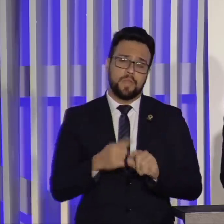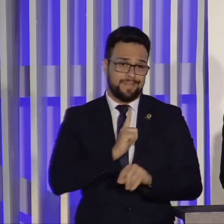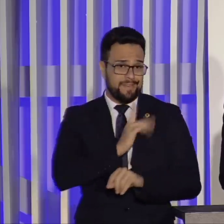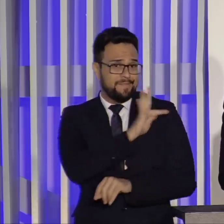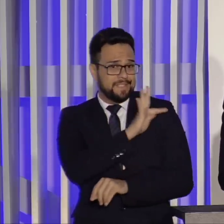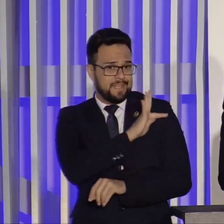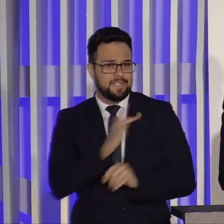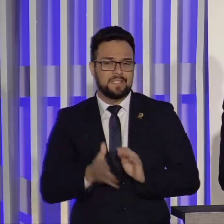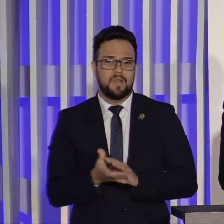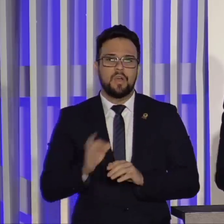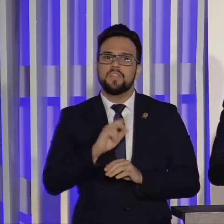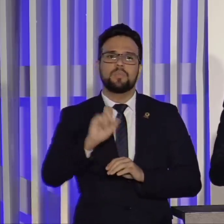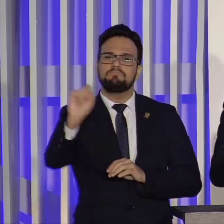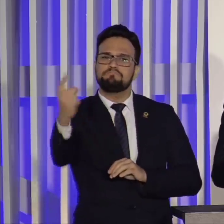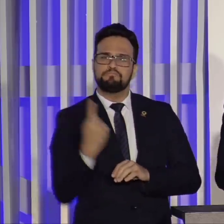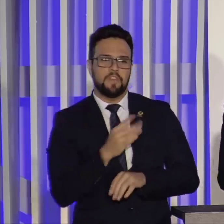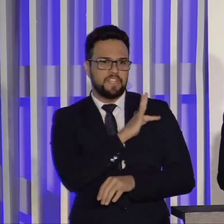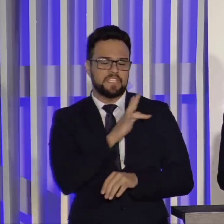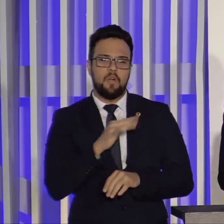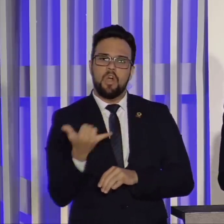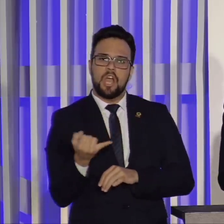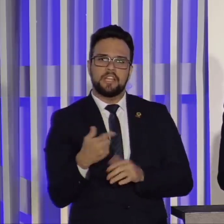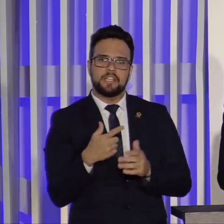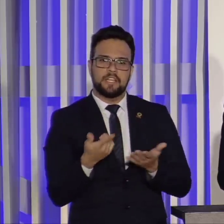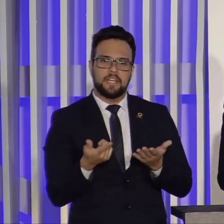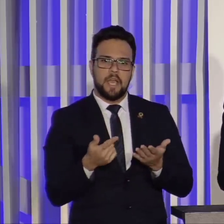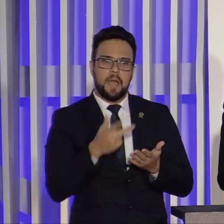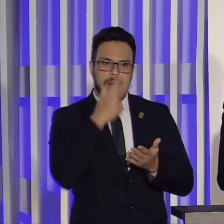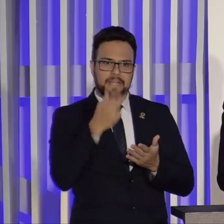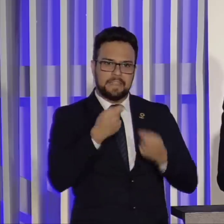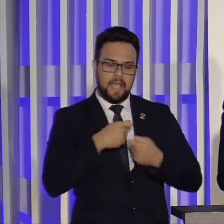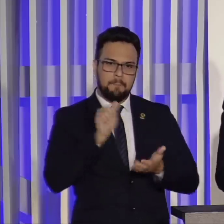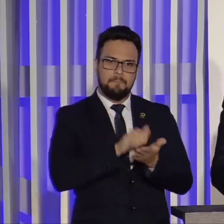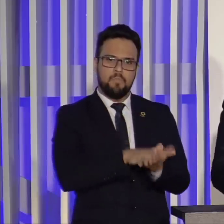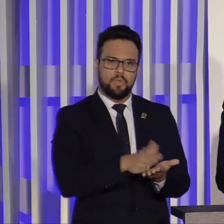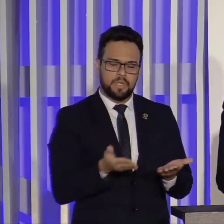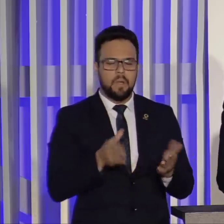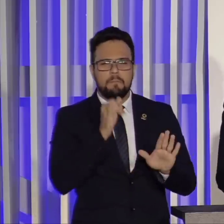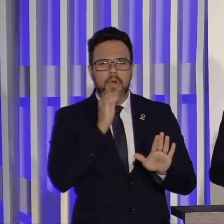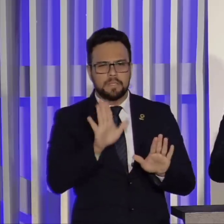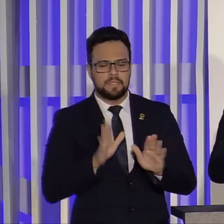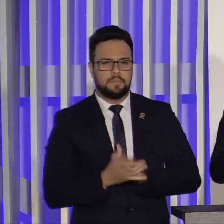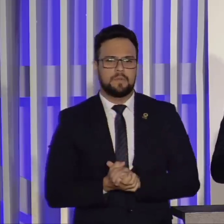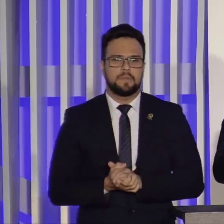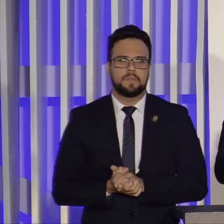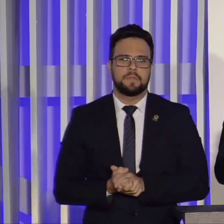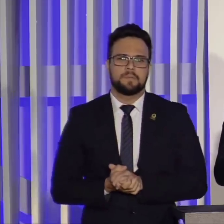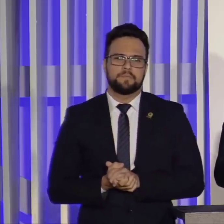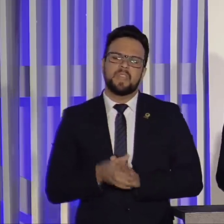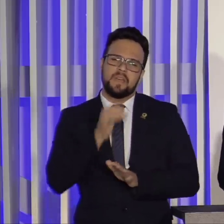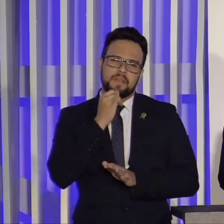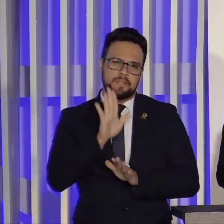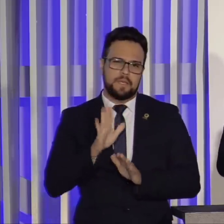Ele não recebe mais um fiscal com uma caneta na mão pronto para multá-lo. Por exemplo, um exemplo aqui um pouco